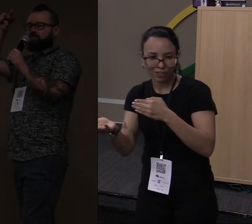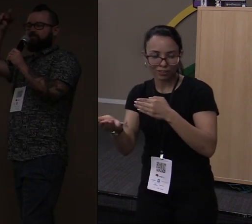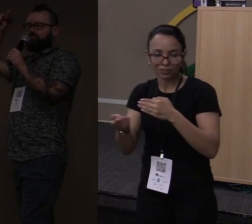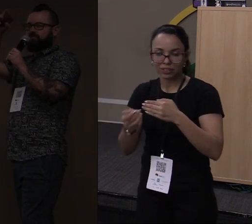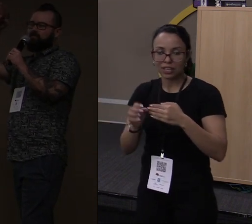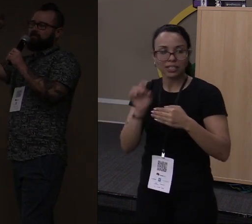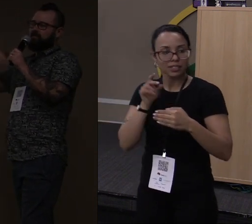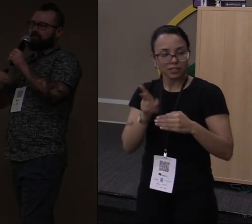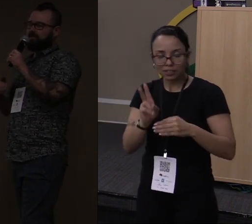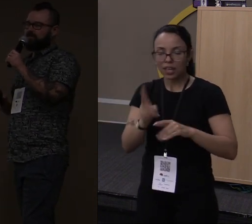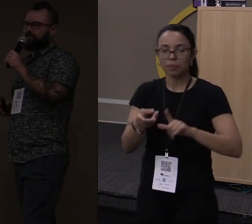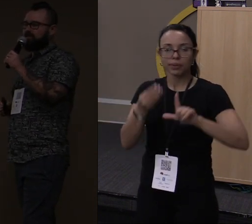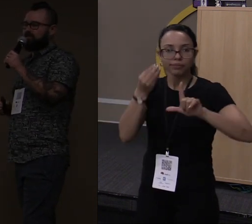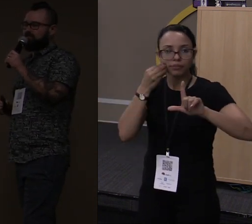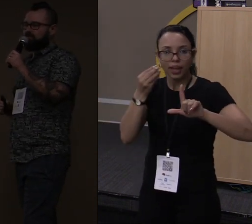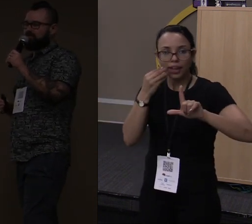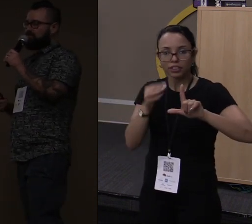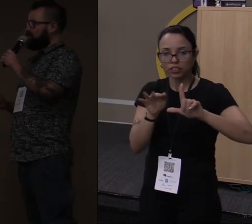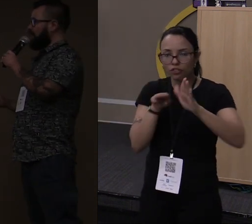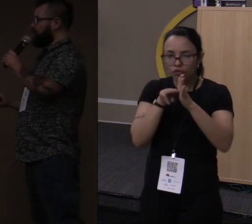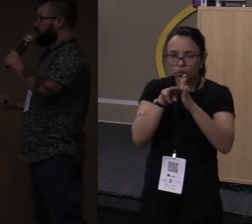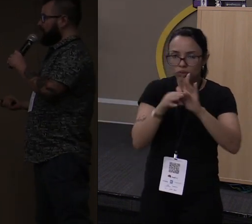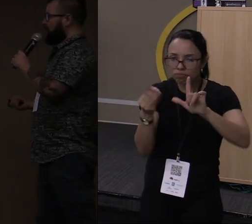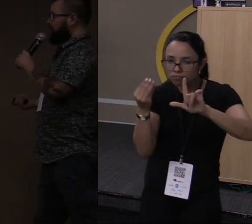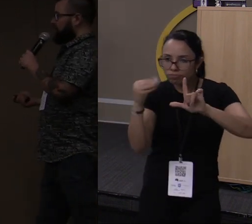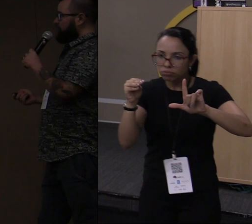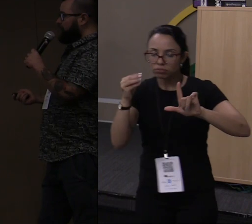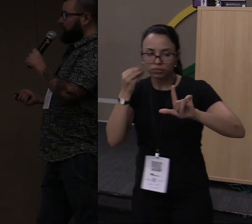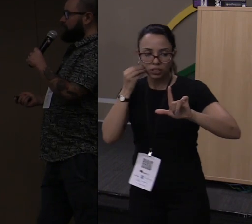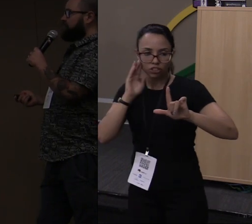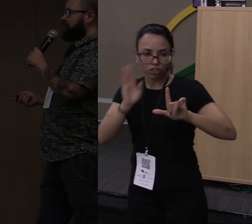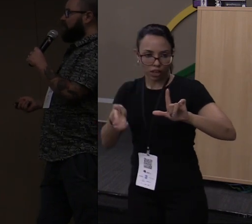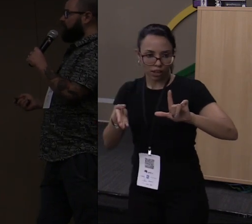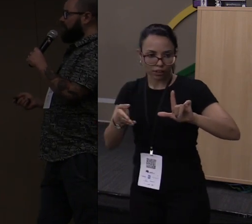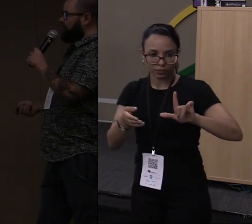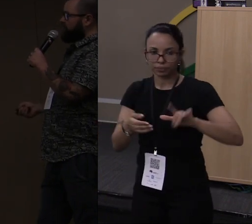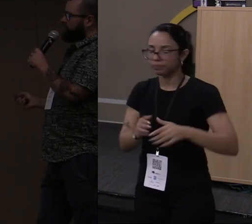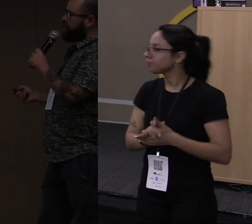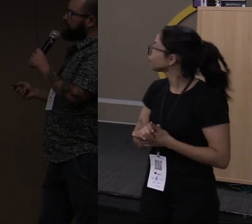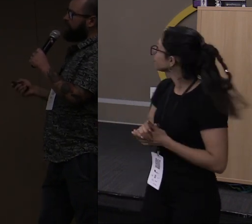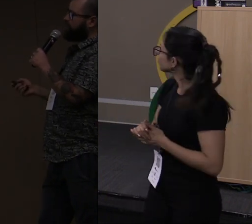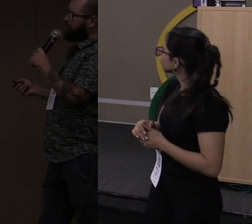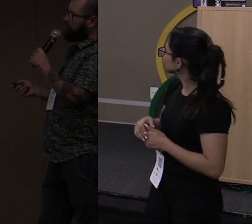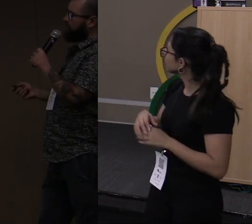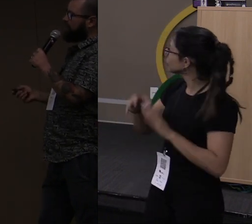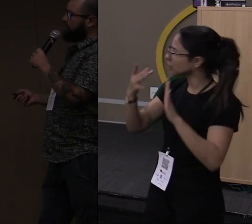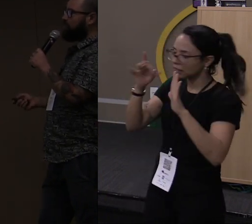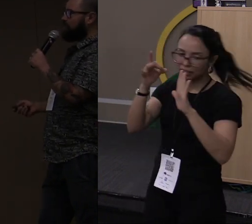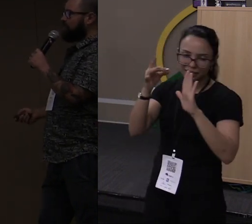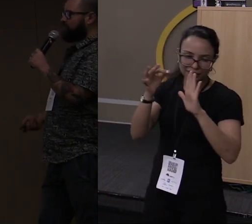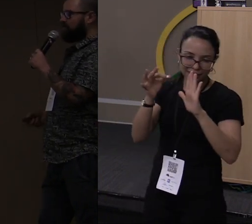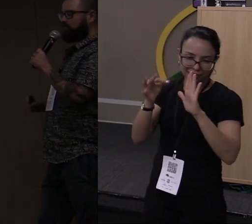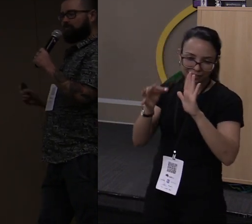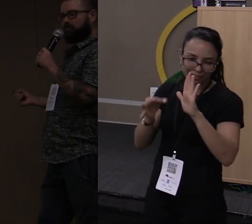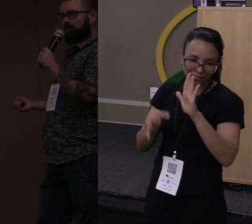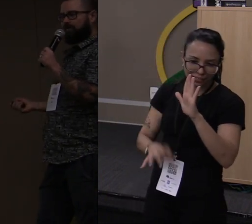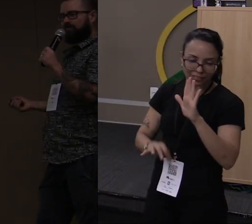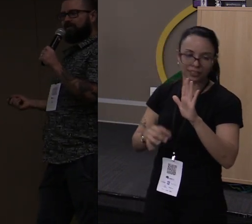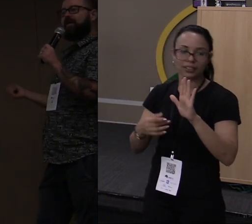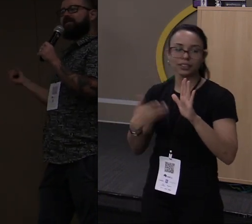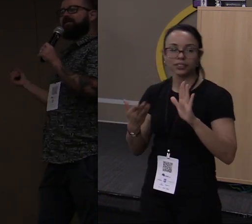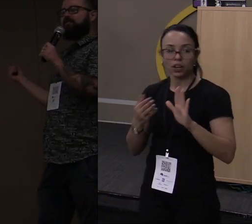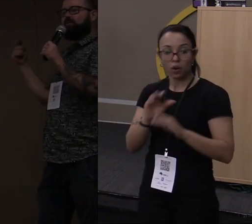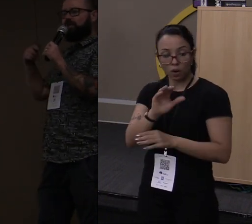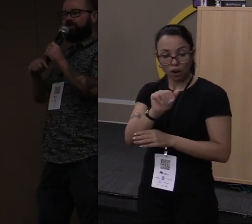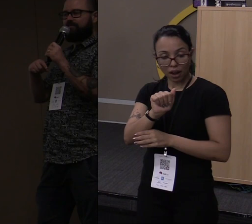teste em cima de uma função e ela já vira um teste unitário. Build, install, publish, por aí vai. Ou seja, o cargo é o que faz tudo no